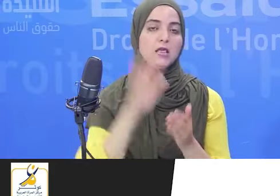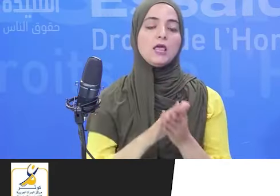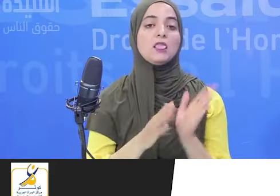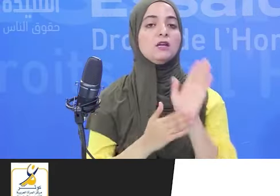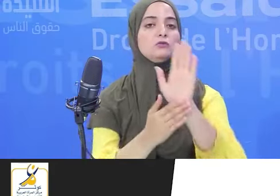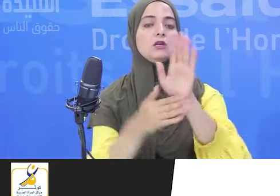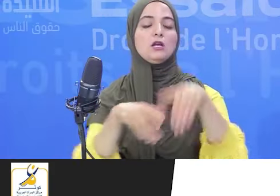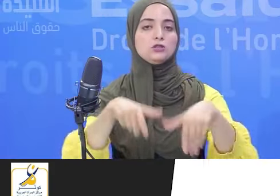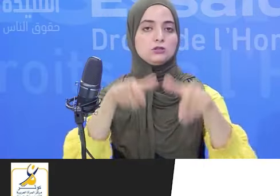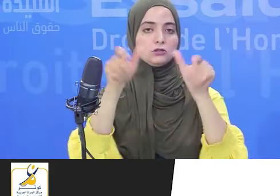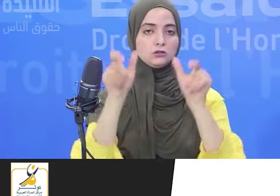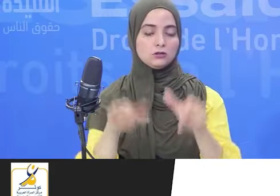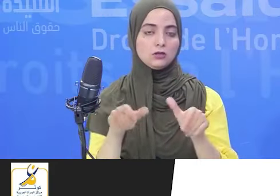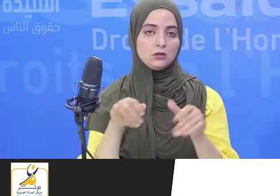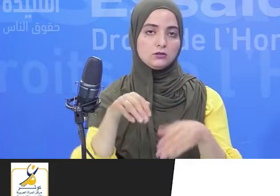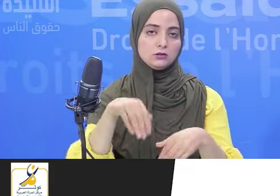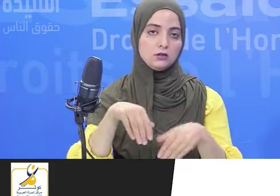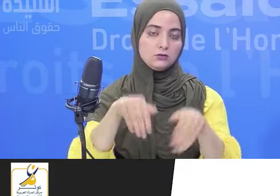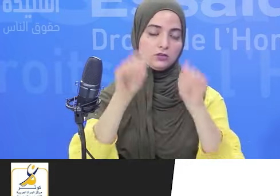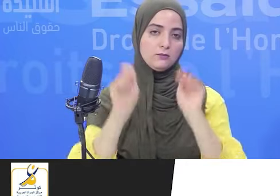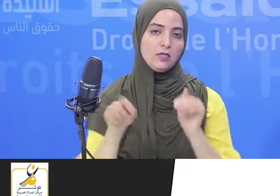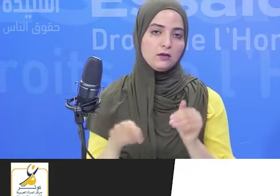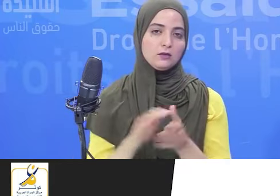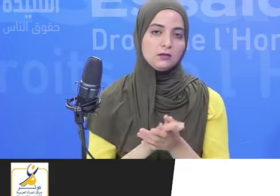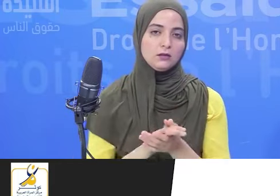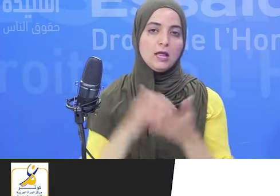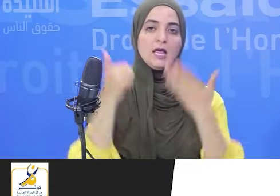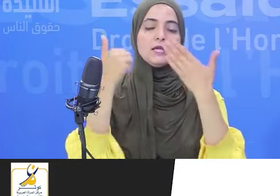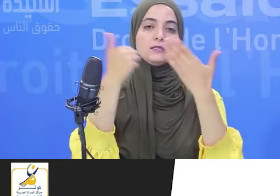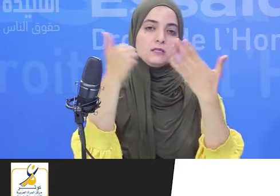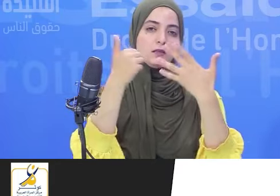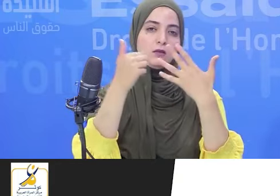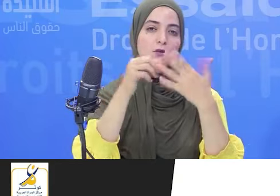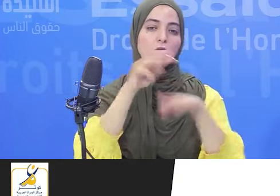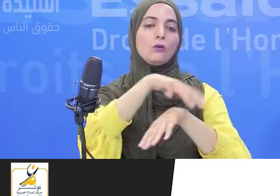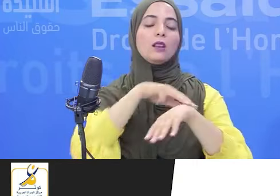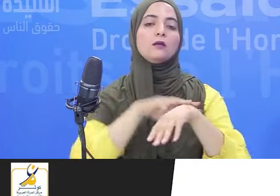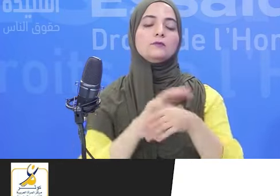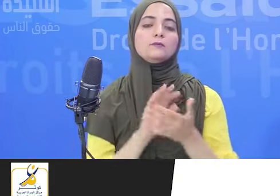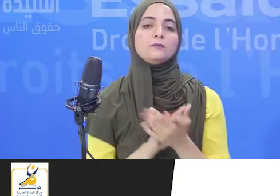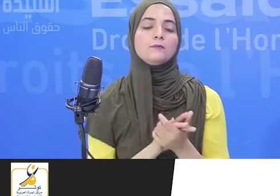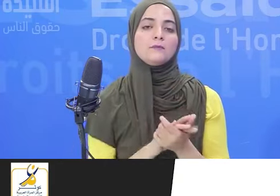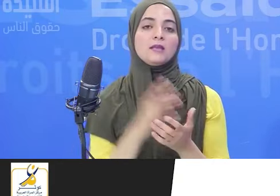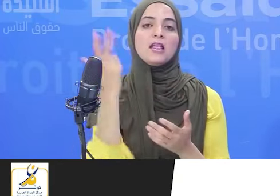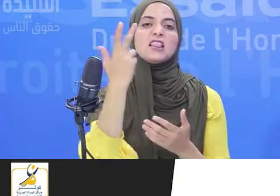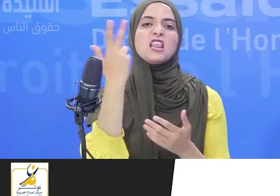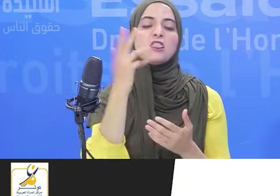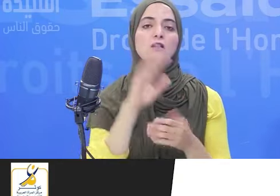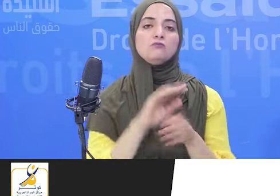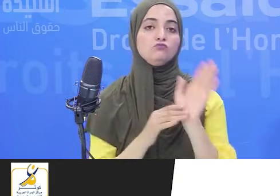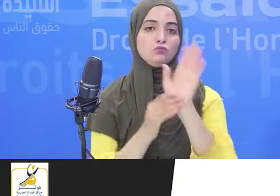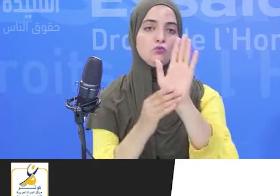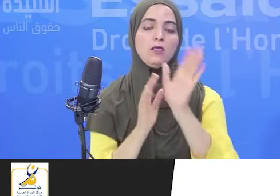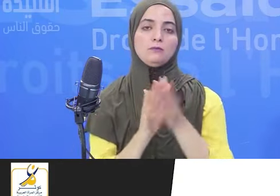وعندكم في ستة ولايات كلاثة بركة نواب